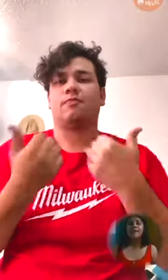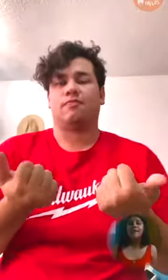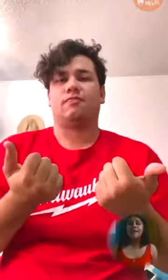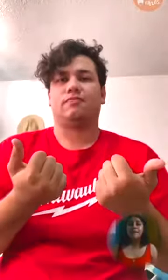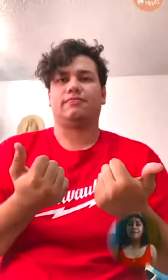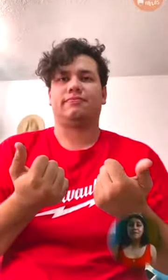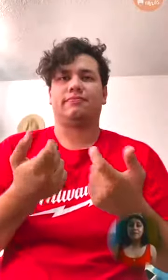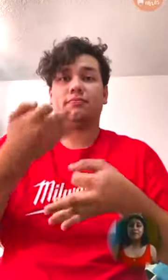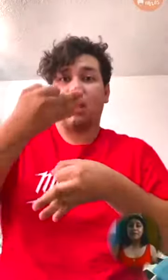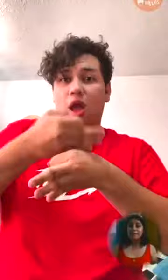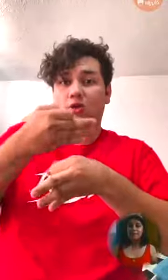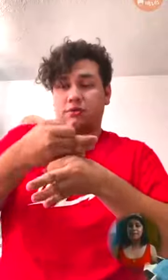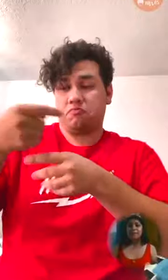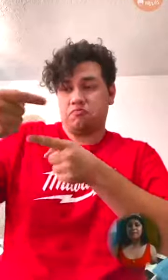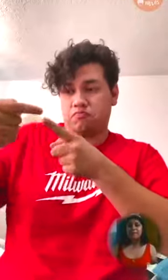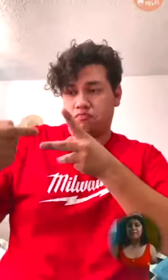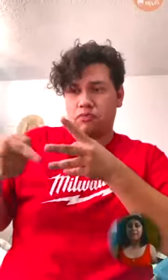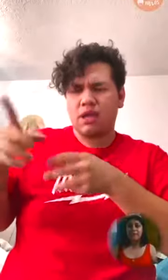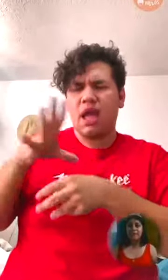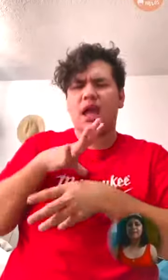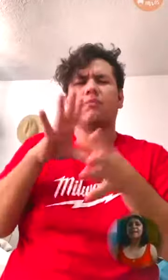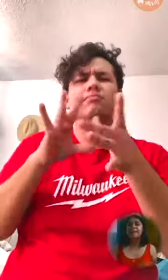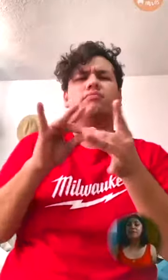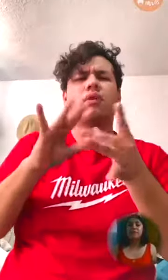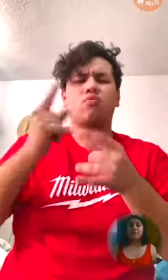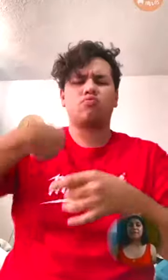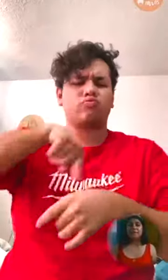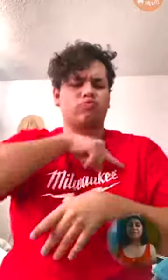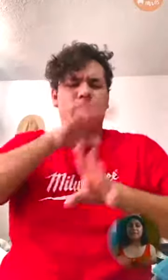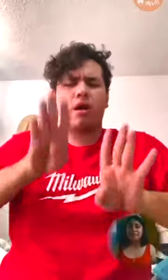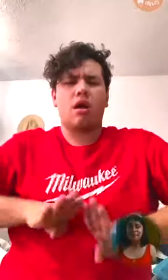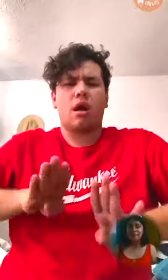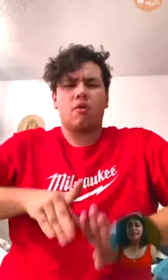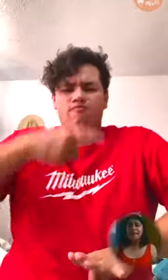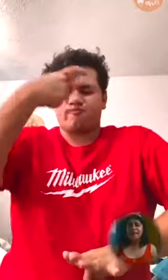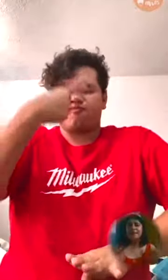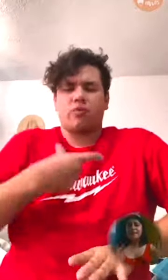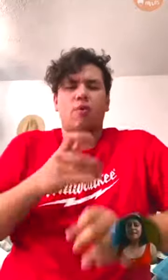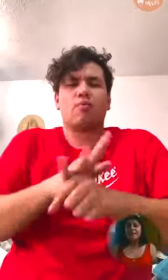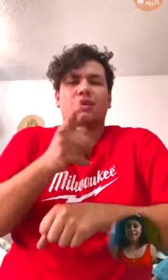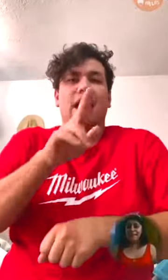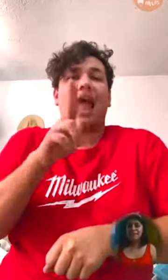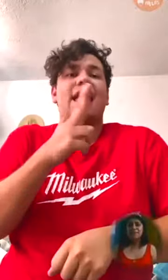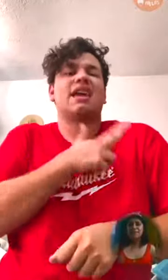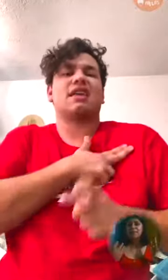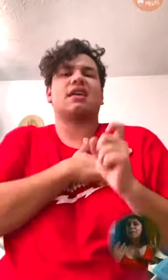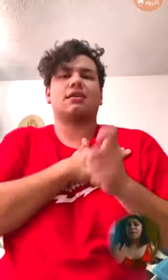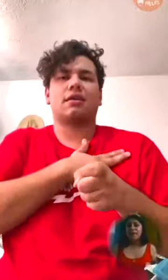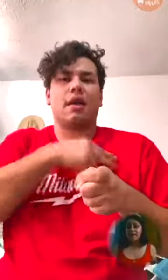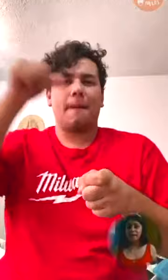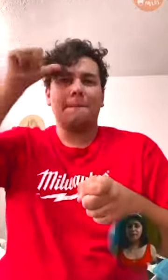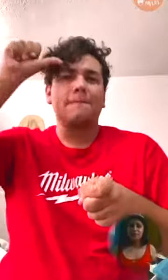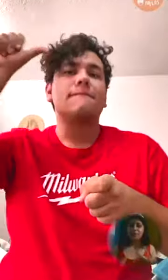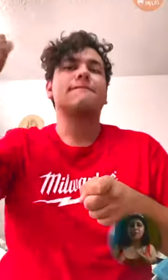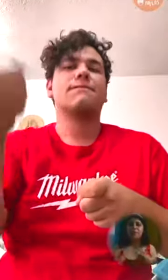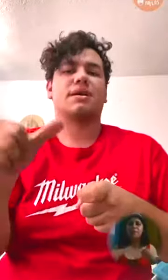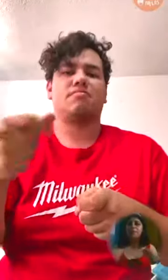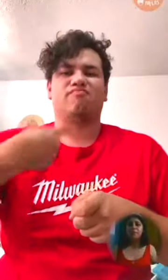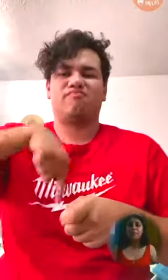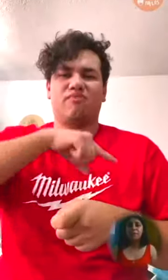En estos versículos se menciona sobre nuestra condición y esas heridas son el pecado. Nosotros estamos llenos